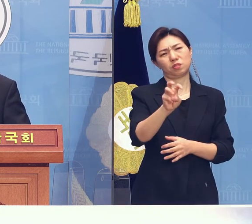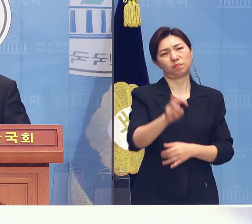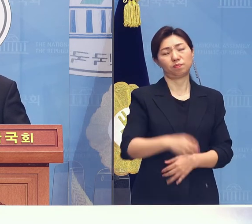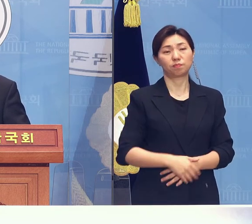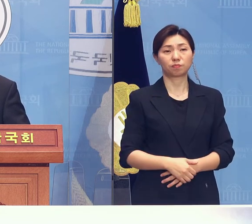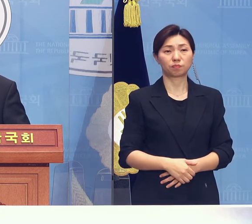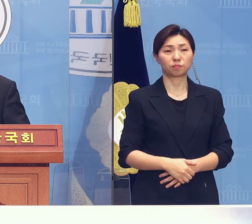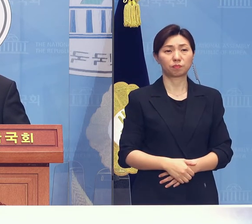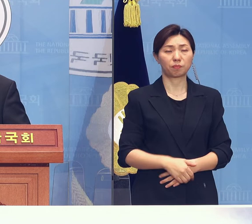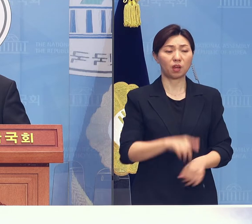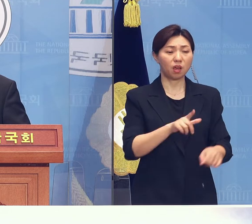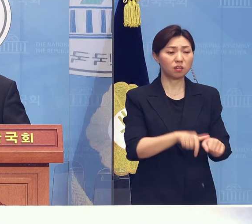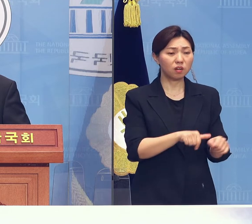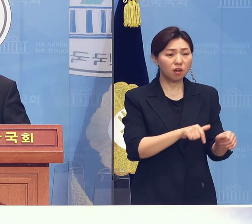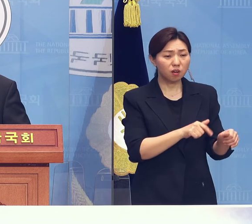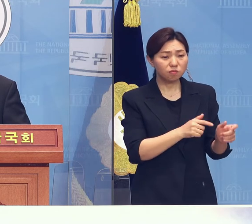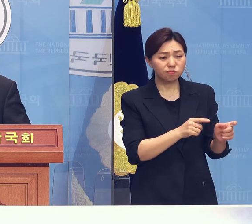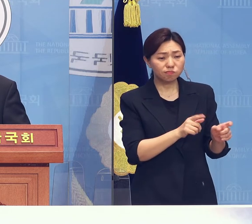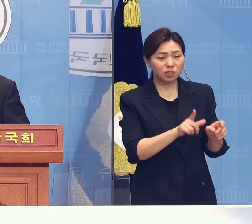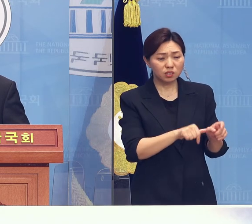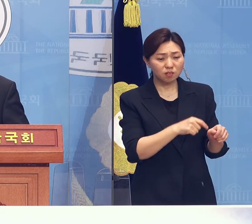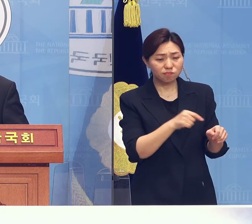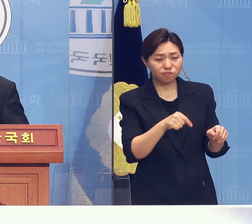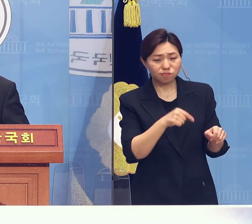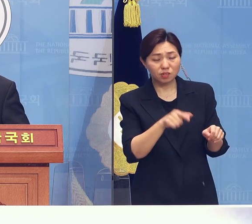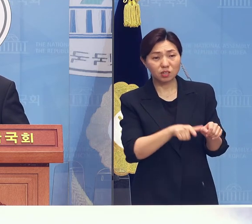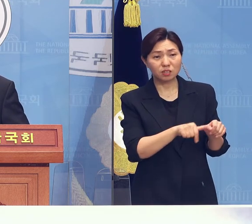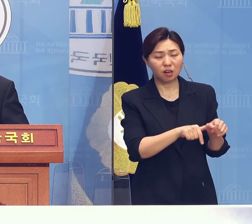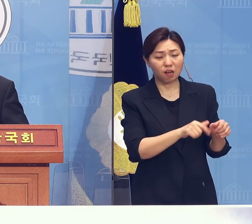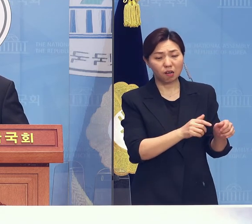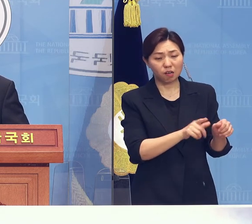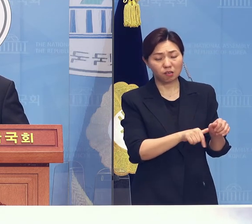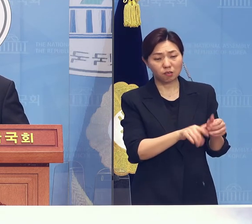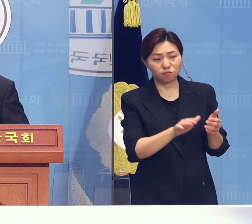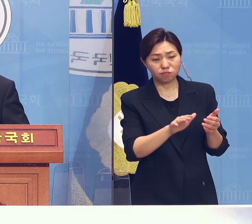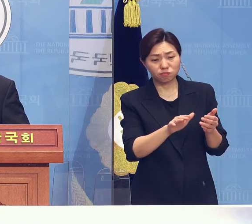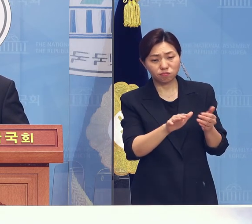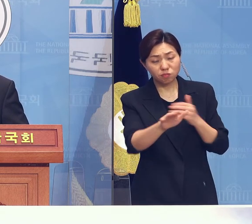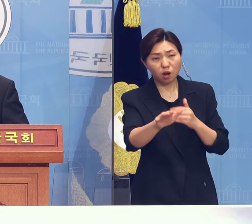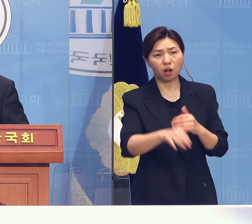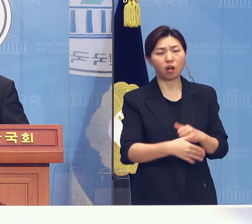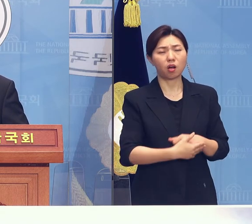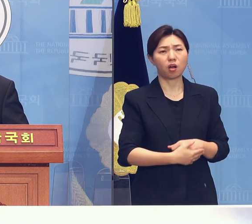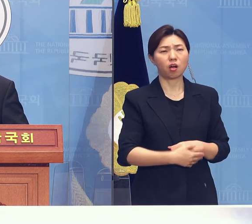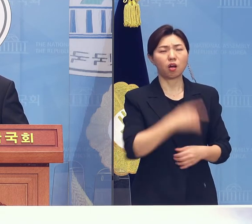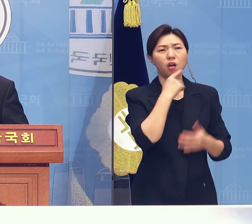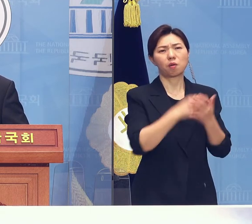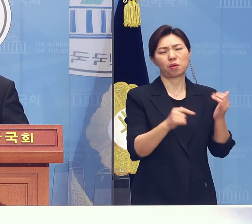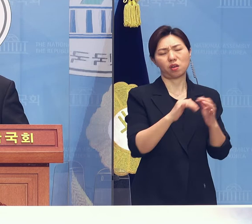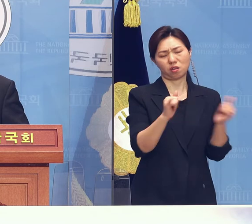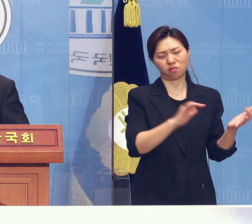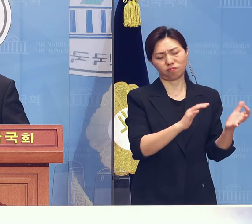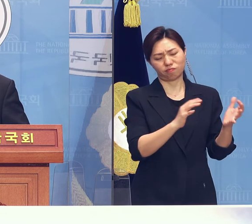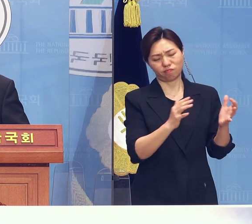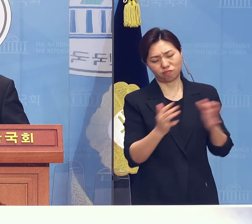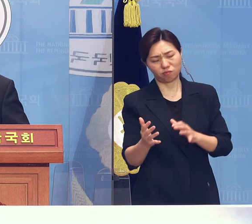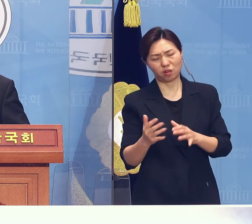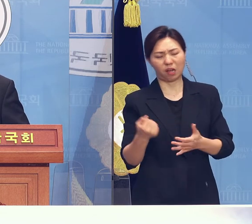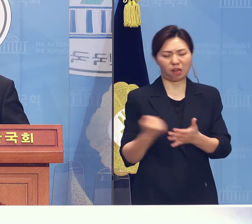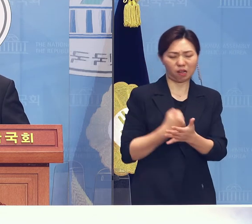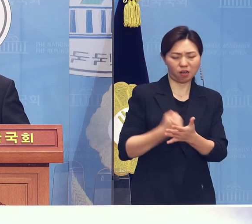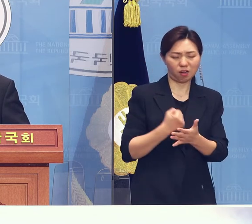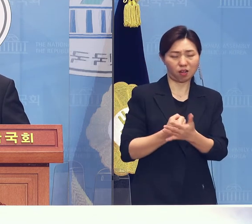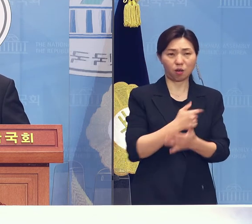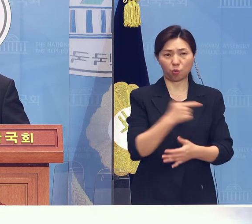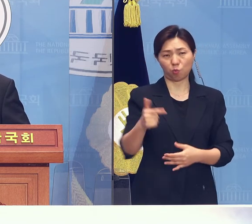시간이 날수록 저희 농사건 유족들의 심장은 타돌아갑니다. 현재 국회에서 대리중인 누군이